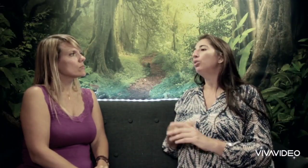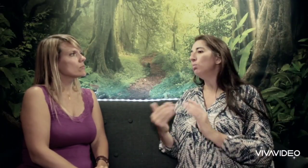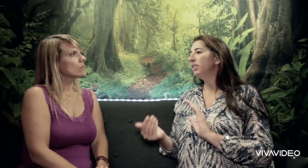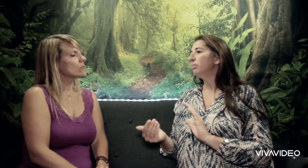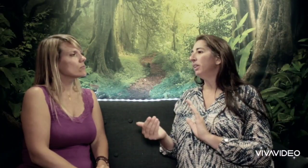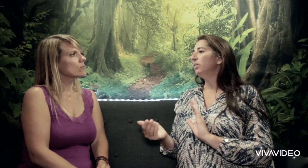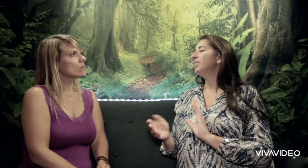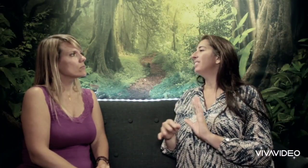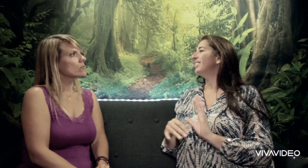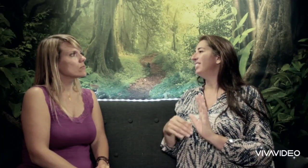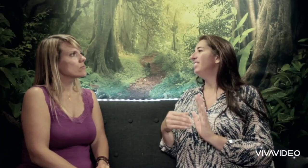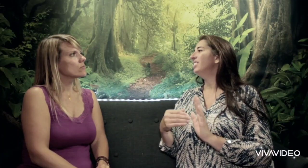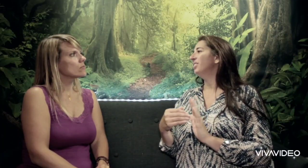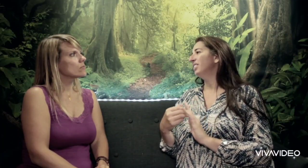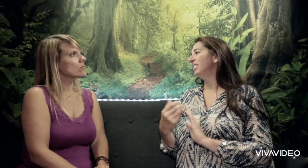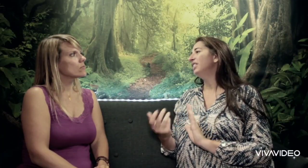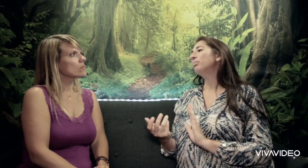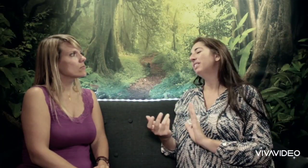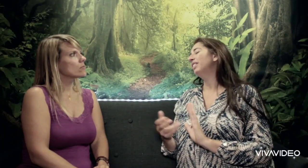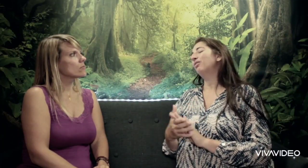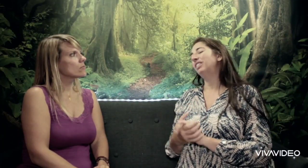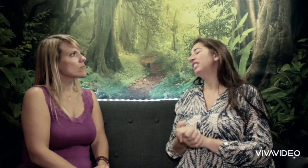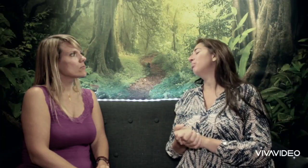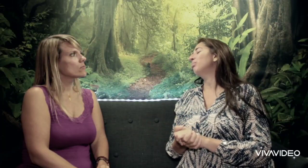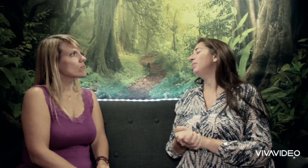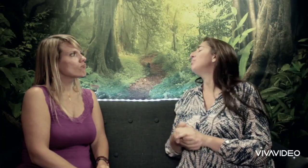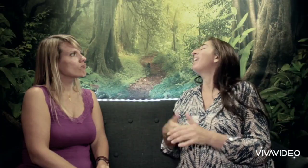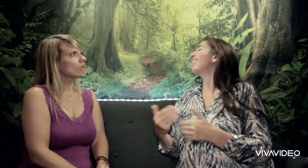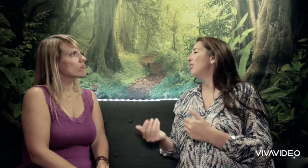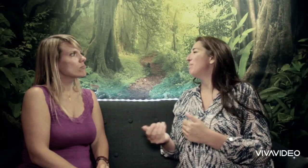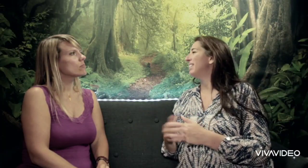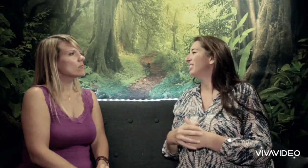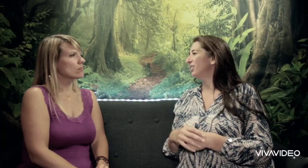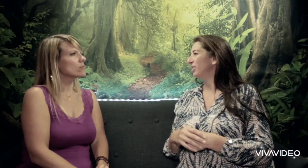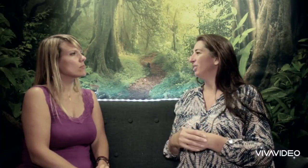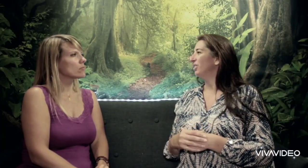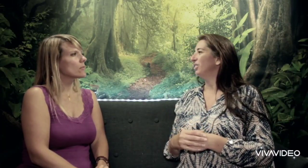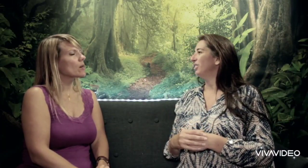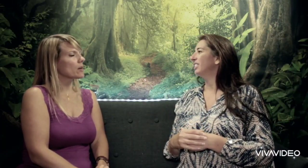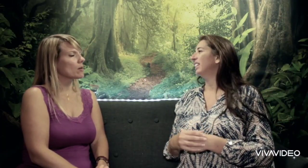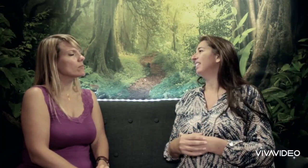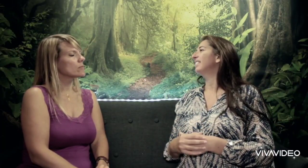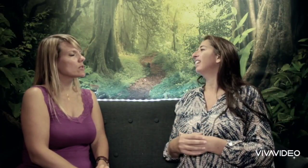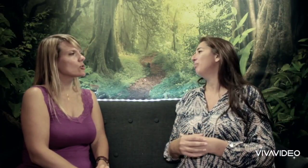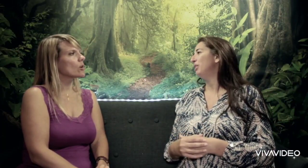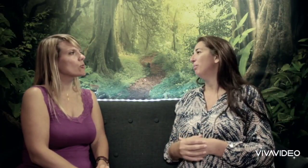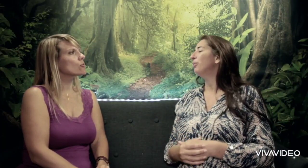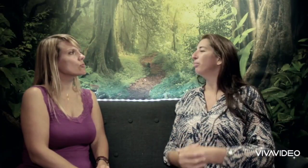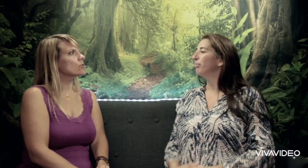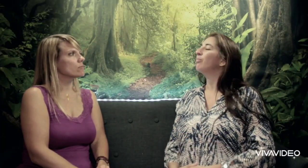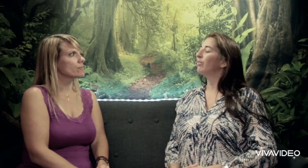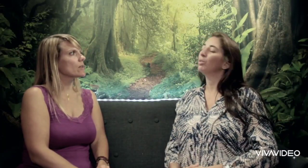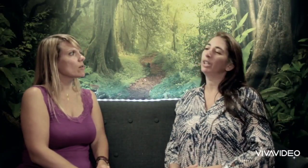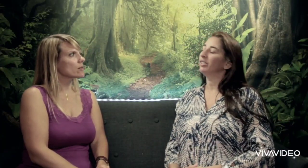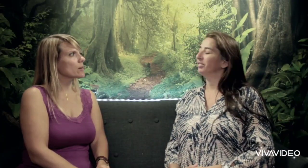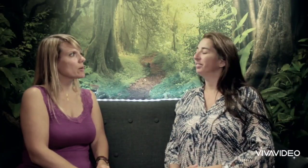De mon expérience, s'ils ne s'en saisissent pas,'est qu'en fait, ils parlent à la place très rapidement. autre outil. D'accord. Très bien.